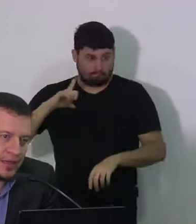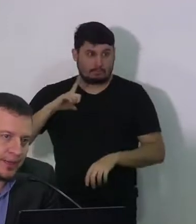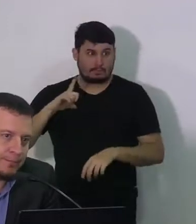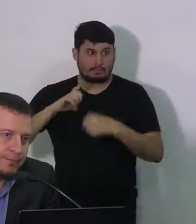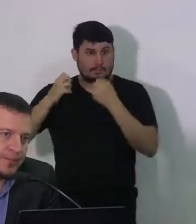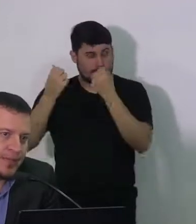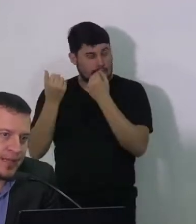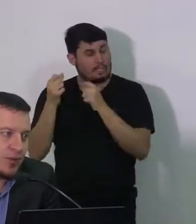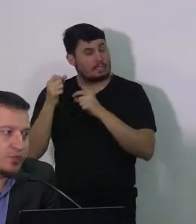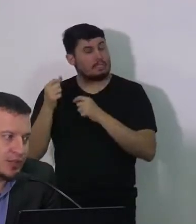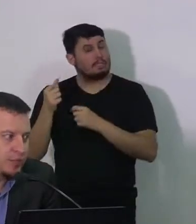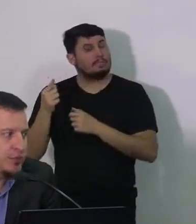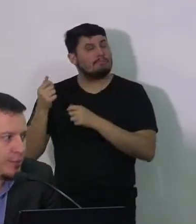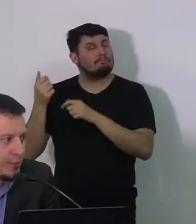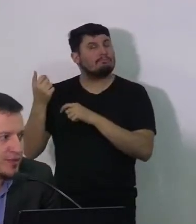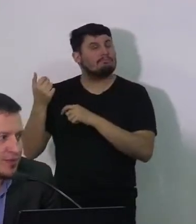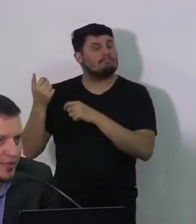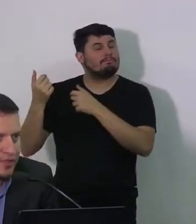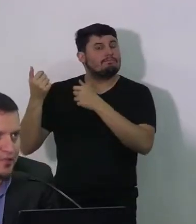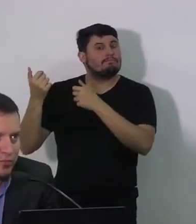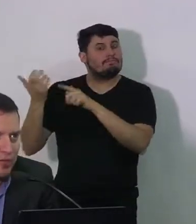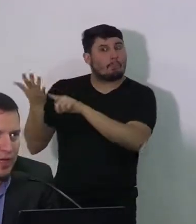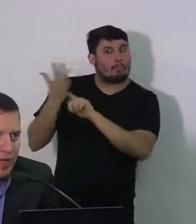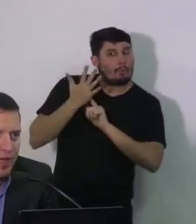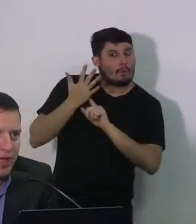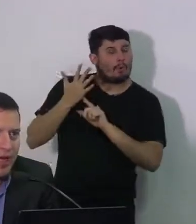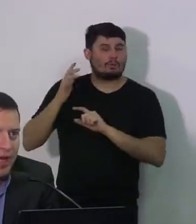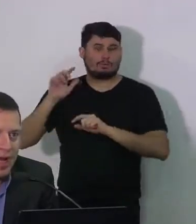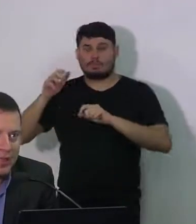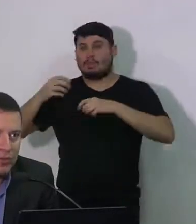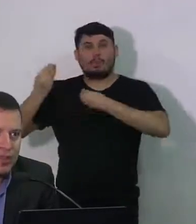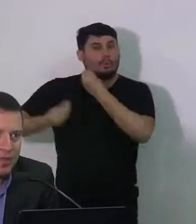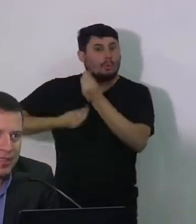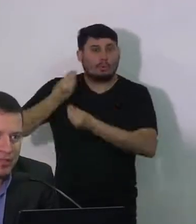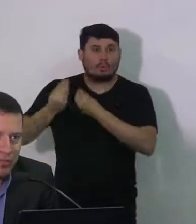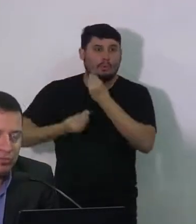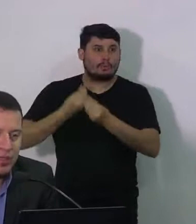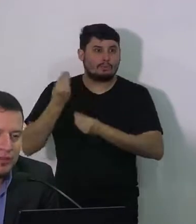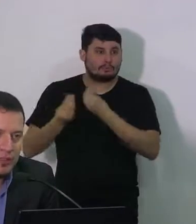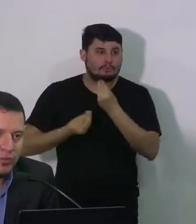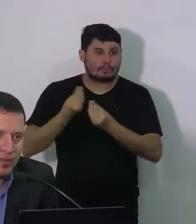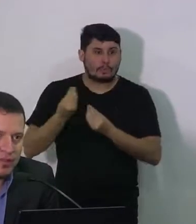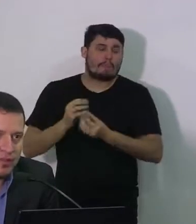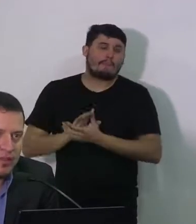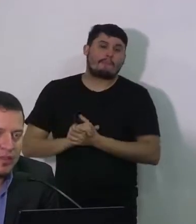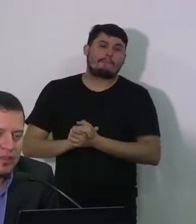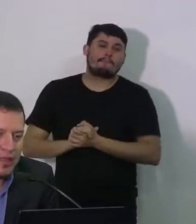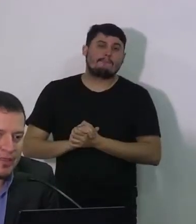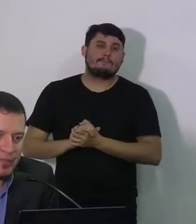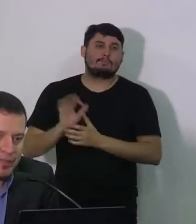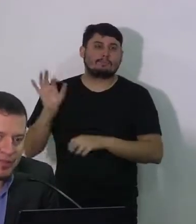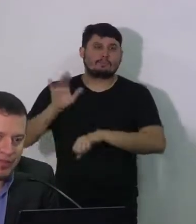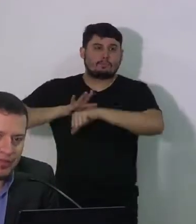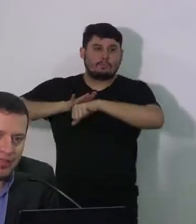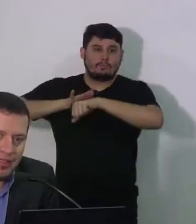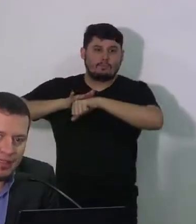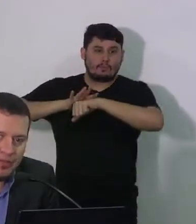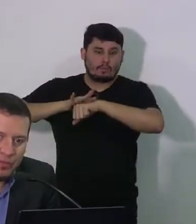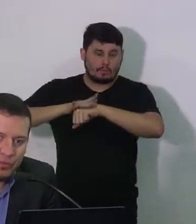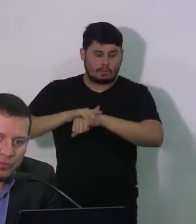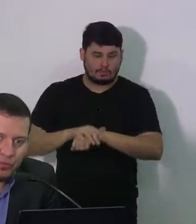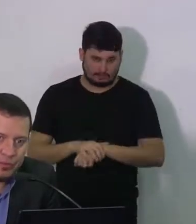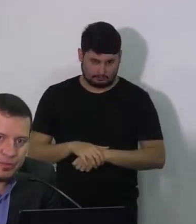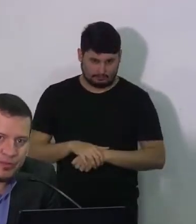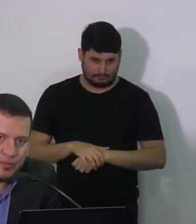causando na população em relação à não disseminação da doença. O a gente observa?